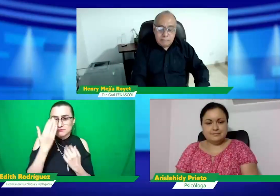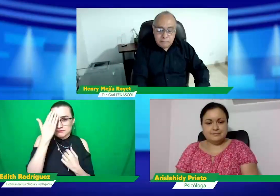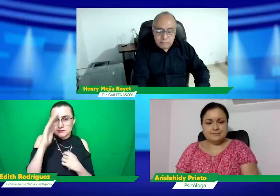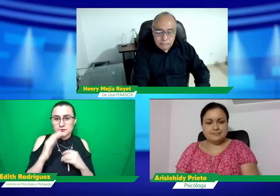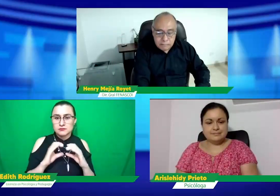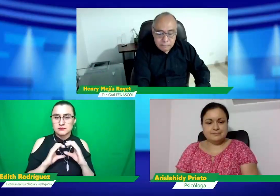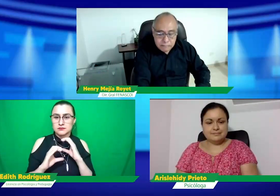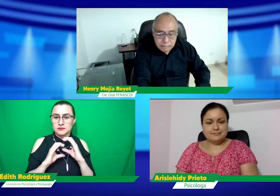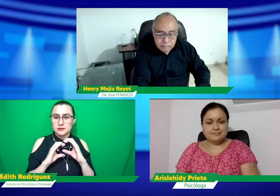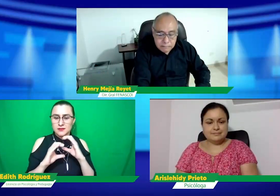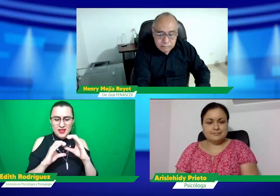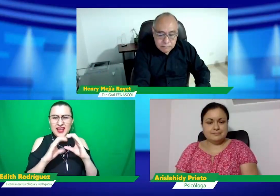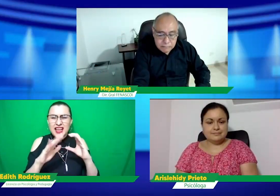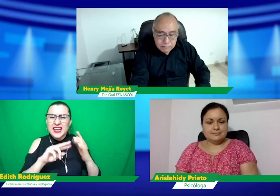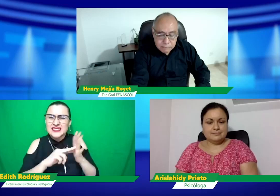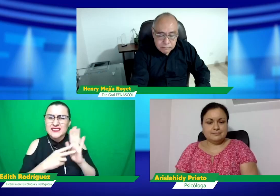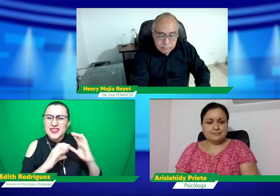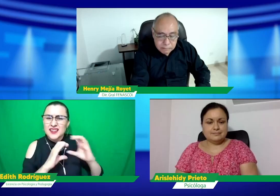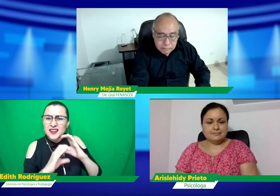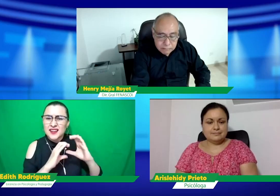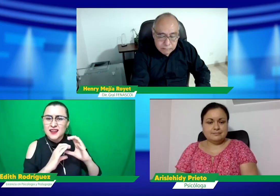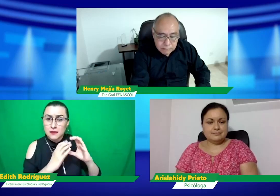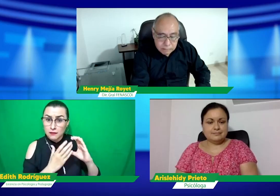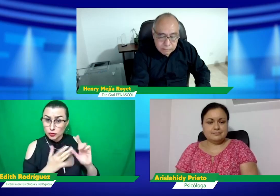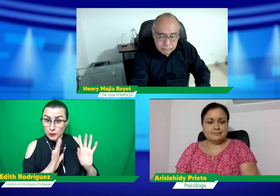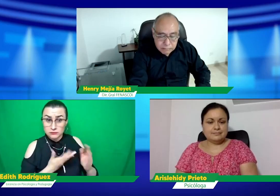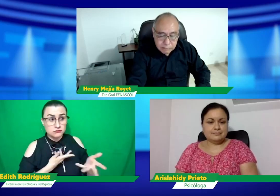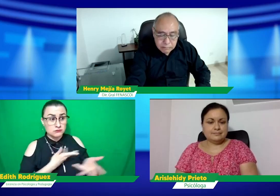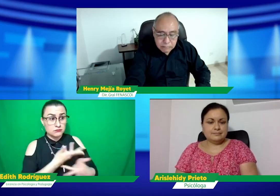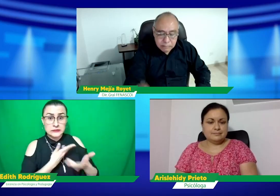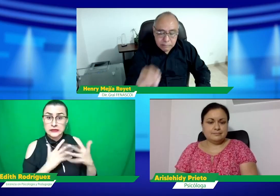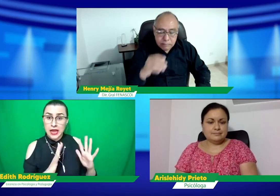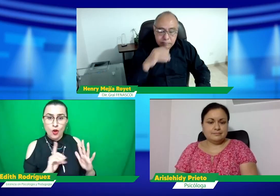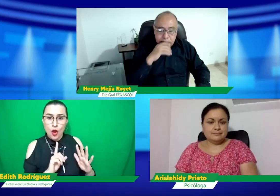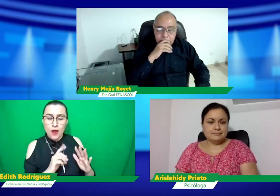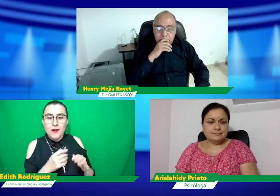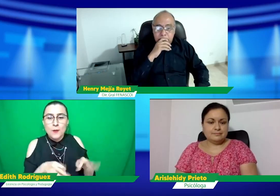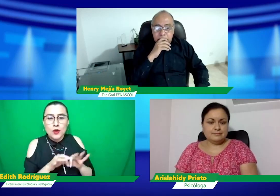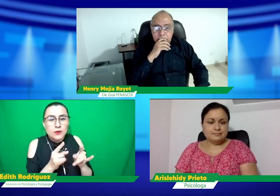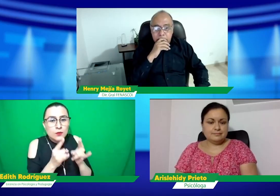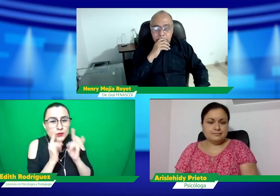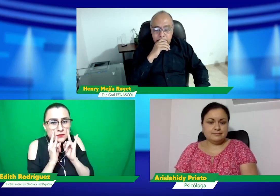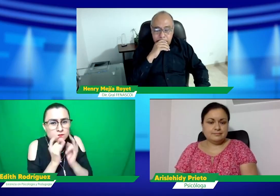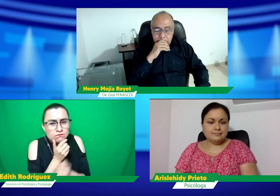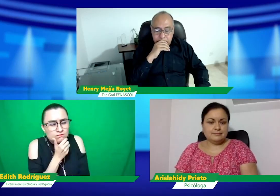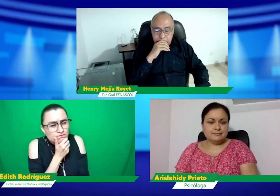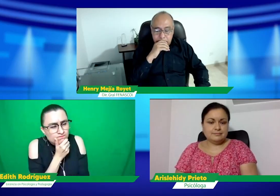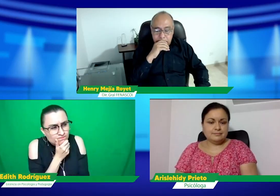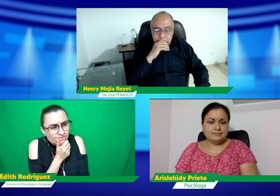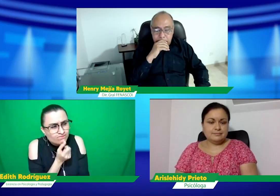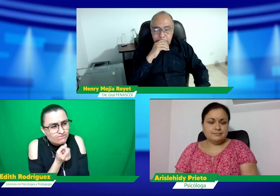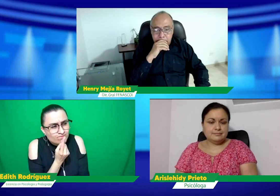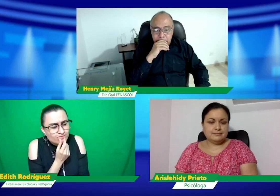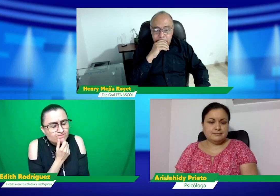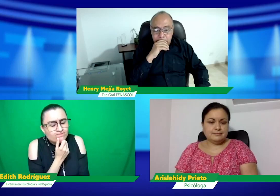saber bien qué es lo que están sintiendo. ¿Y qué significa esa comunicación? ¿Significa solamente hablar? No. Significa prestar